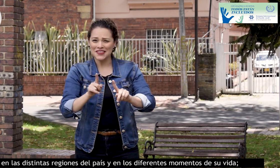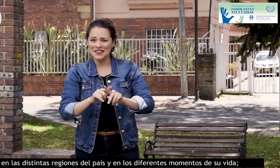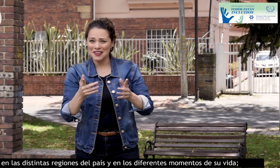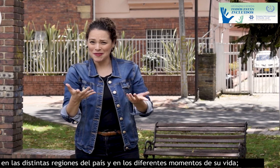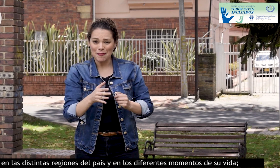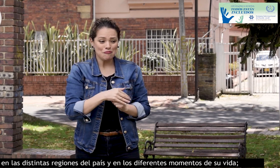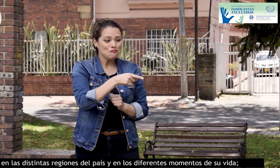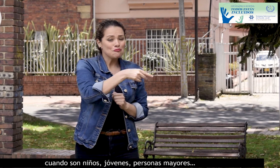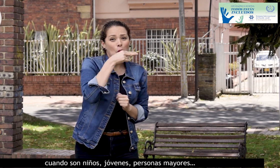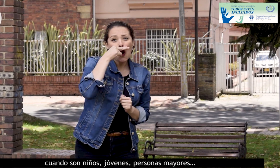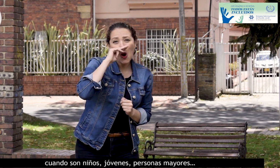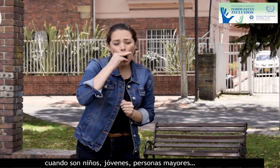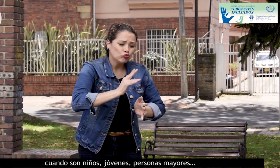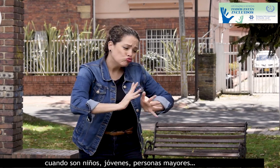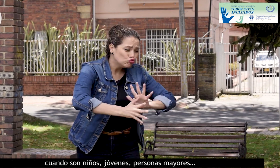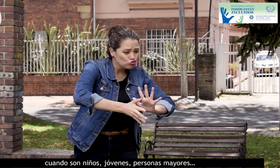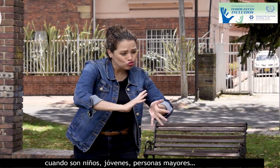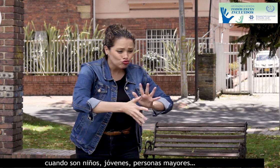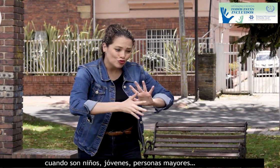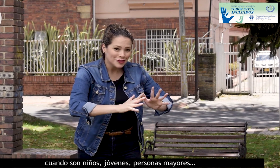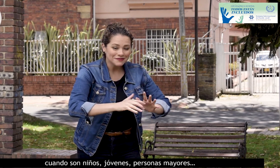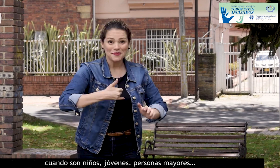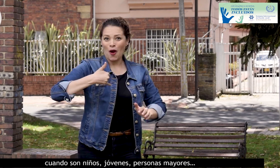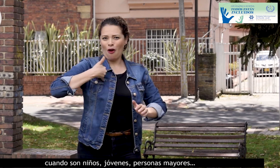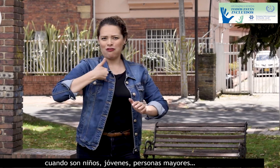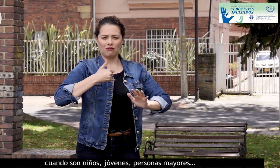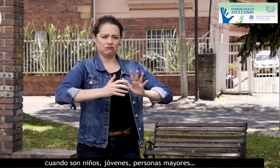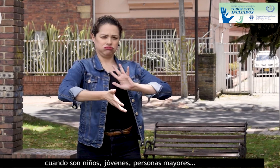Cuando son niños, jóvenes, personas mayores.